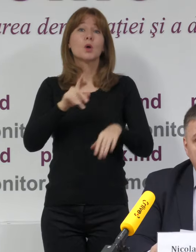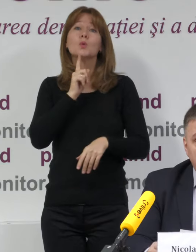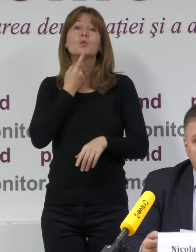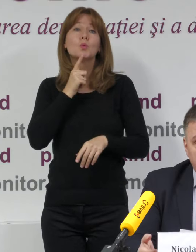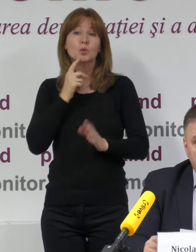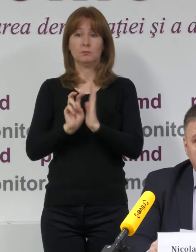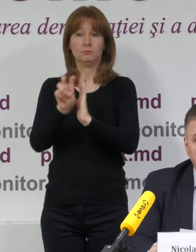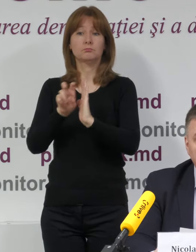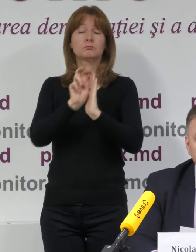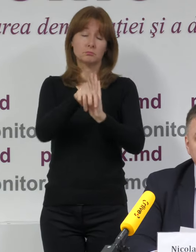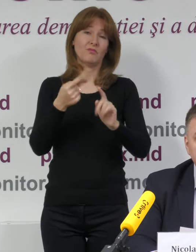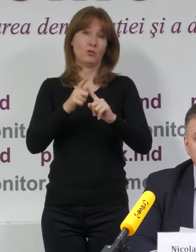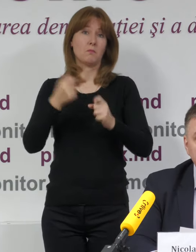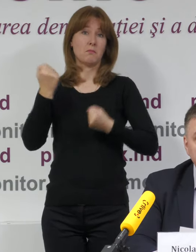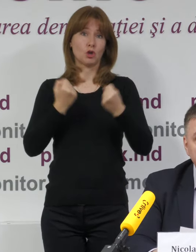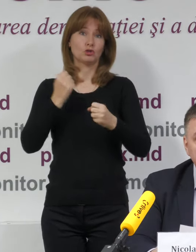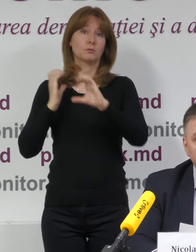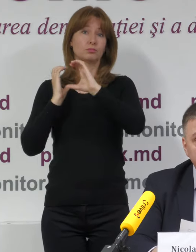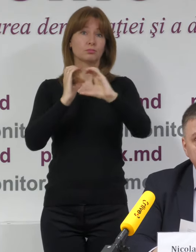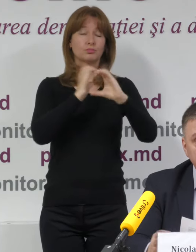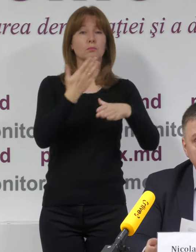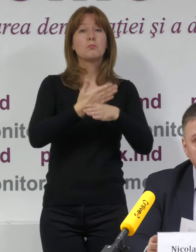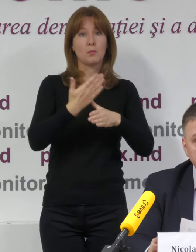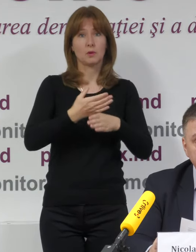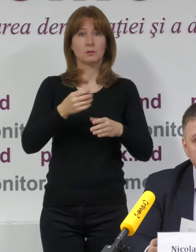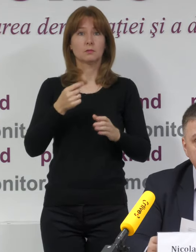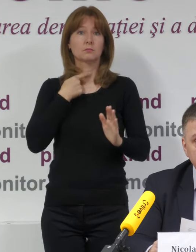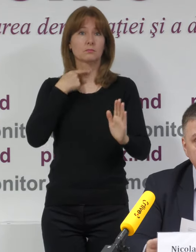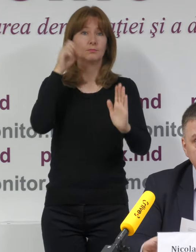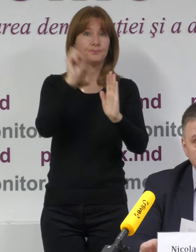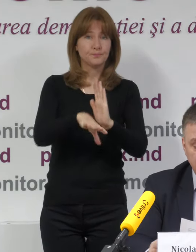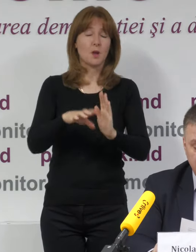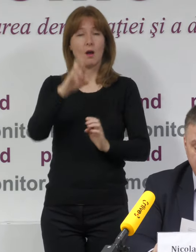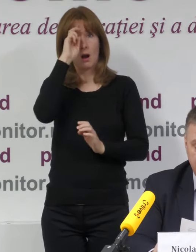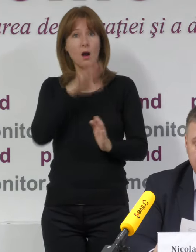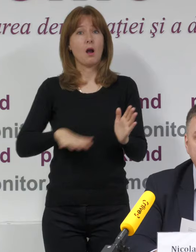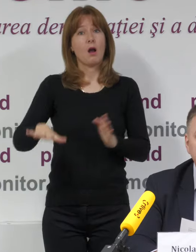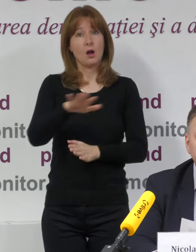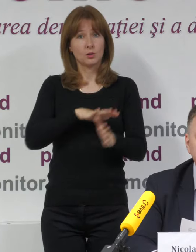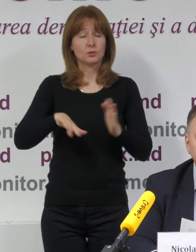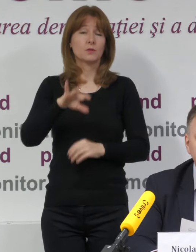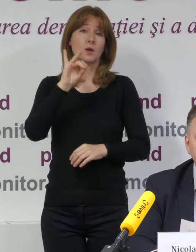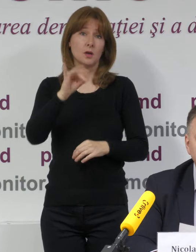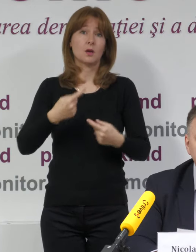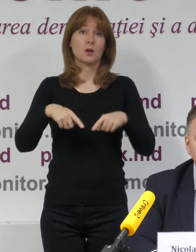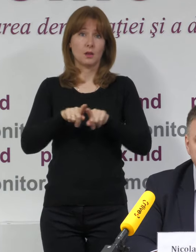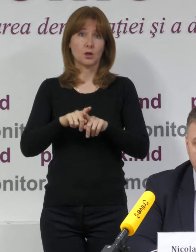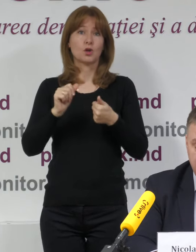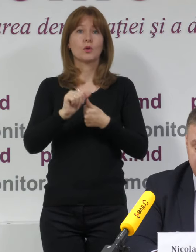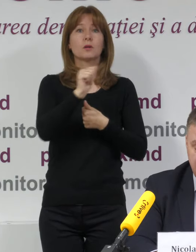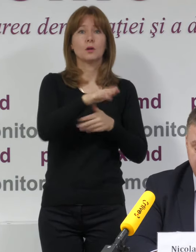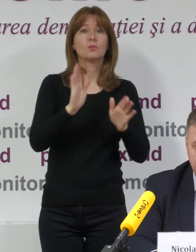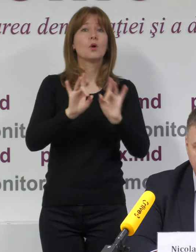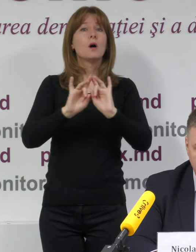atât în teritoriul sau pe întreg teritoriul țărei, cât și, o atenție iarăși aparte, vom dedica și